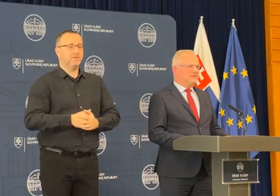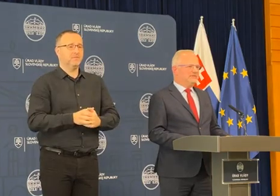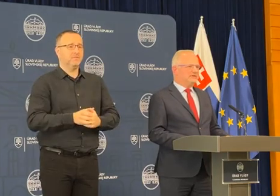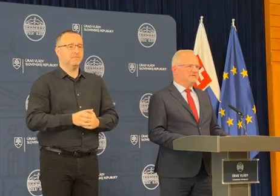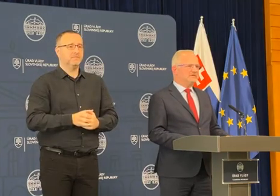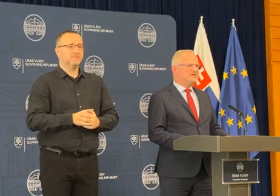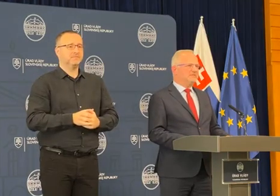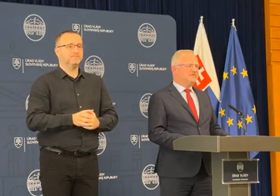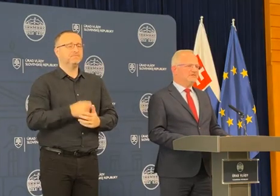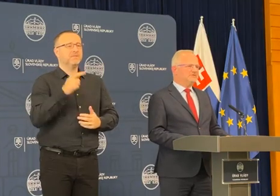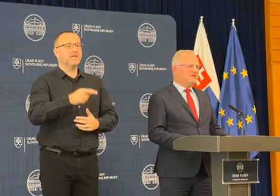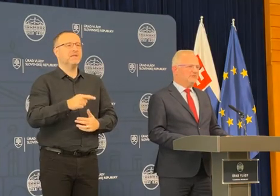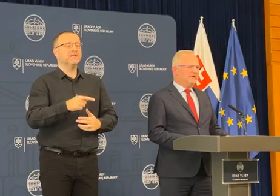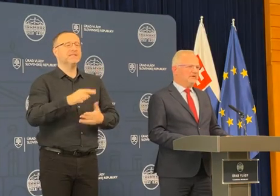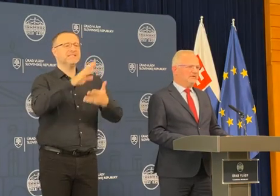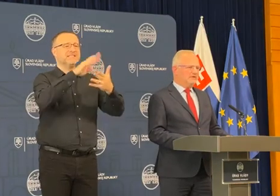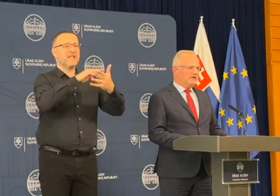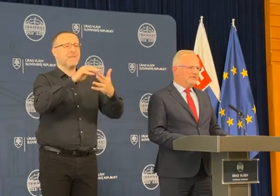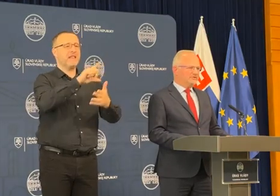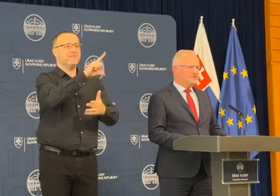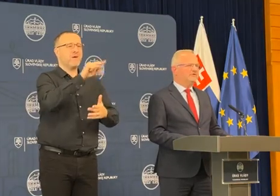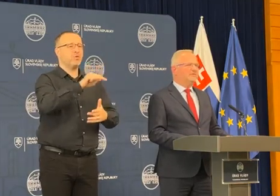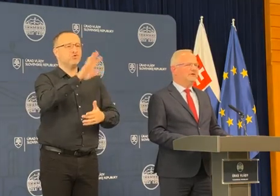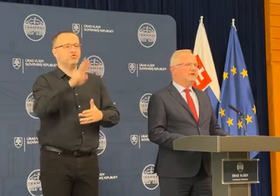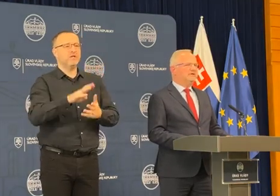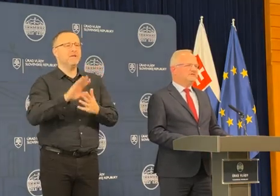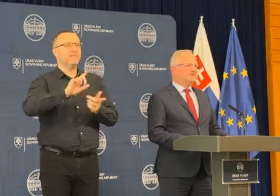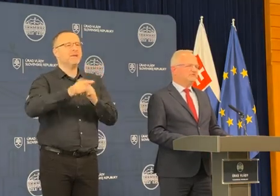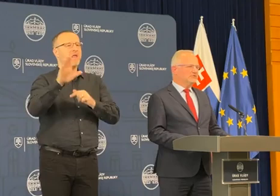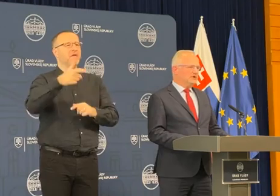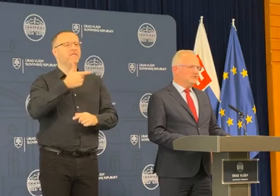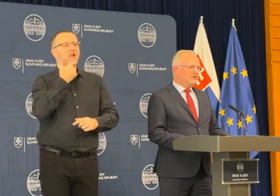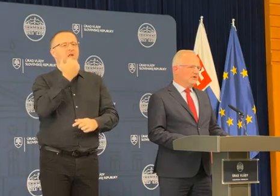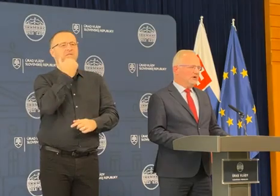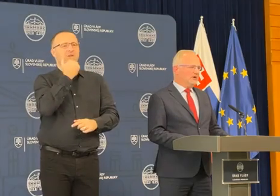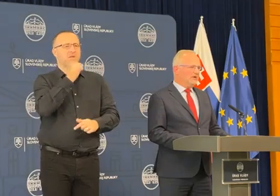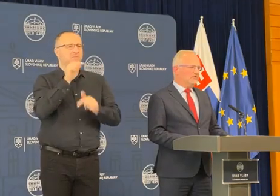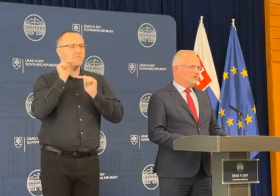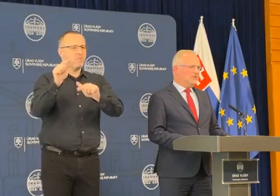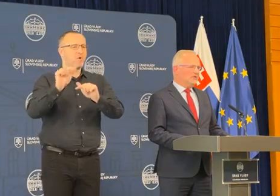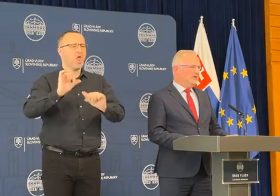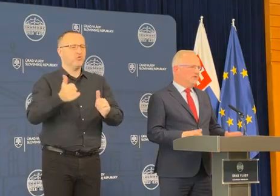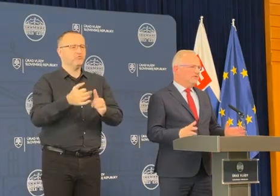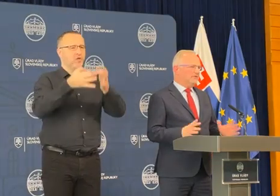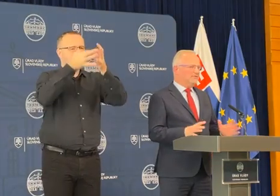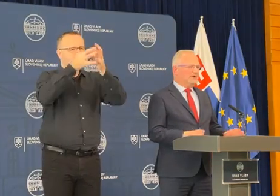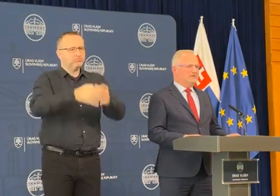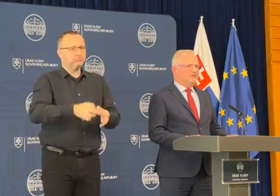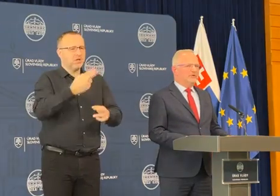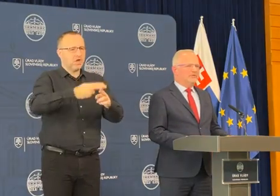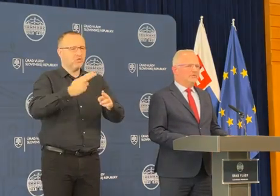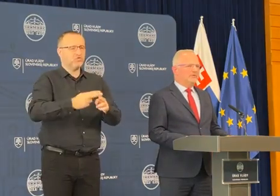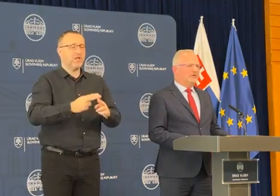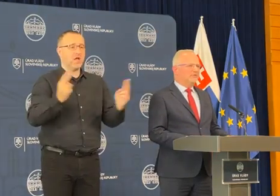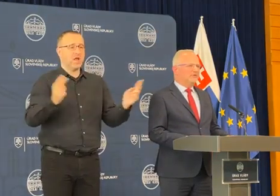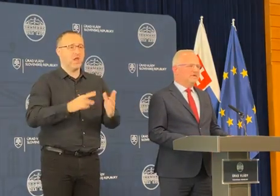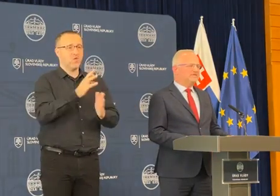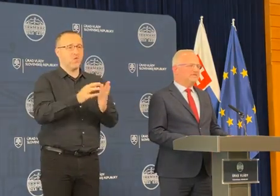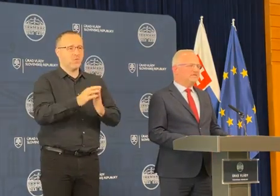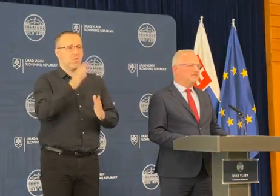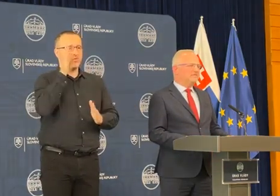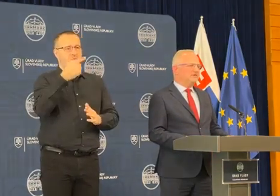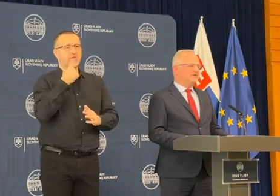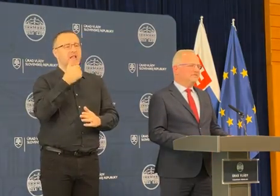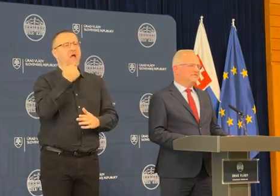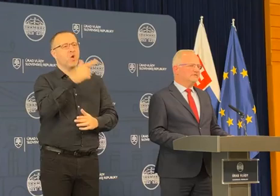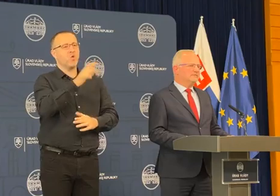tzv. schéma 2.4 pre veľké, väčšie firmy, tá sa ešte doľaďuje a budeme, verím, v krátkej dobe hovoriť aj o jej